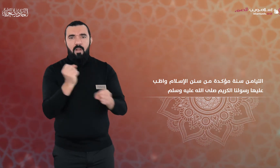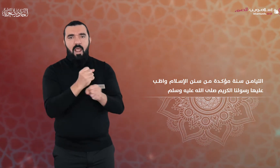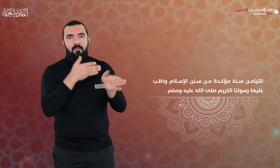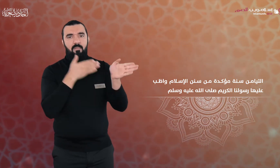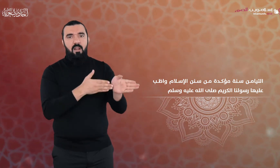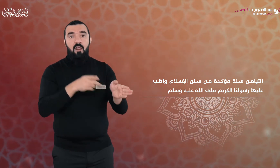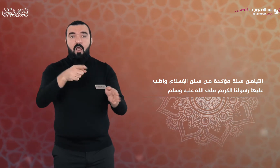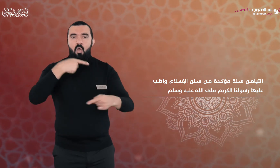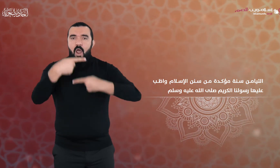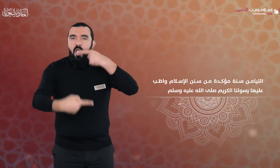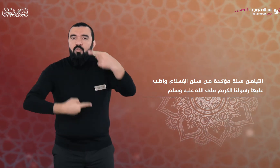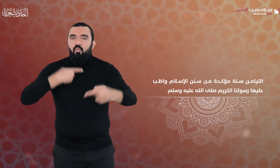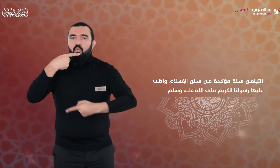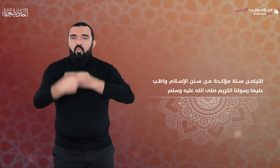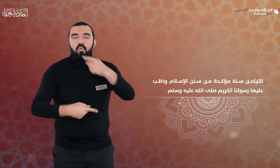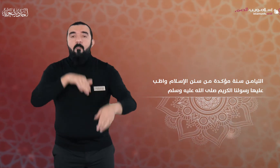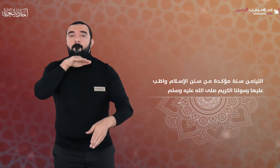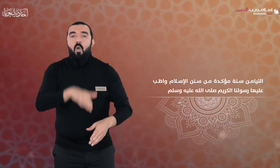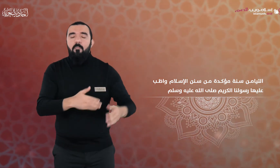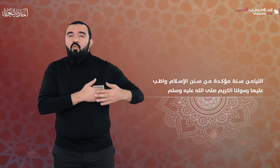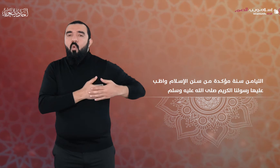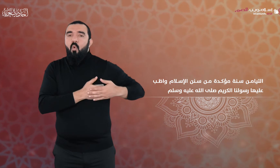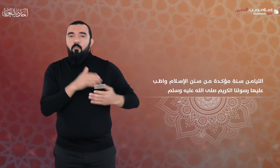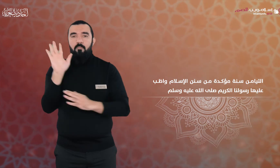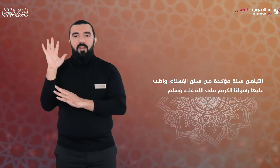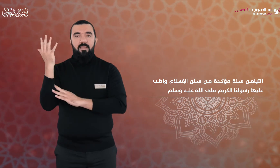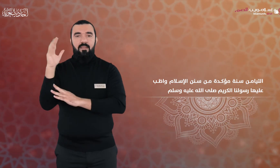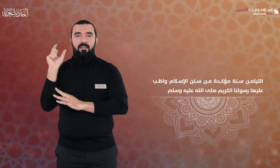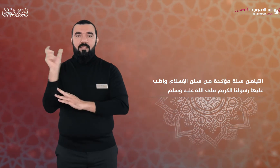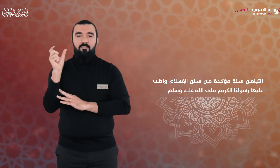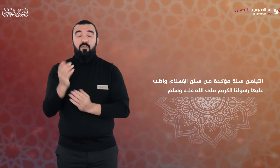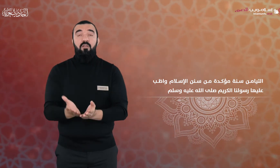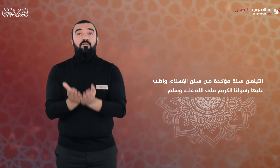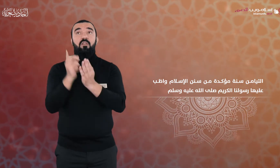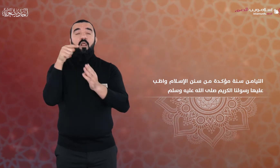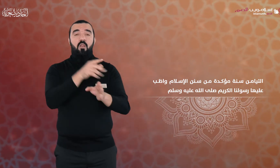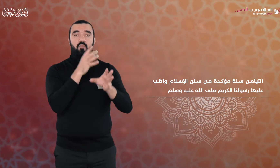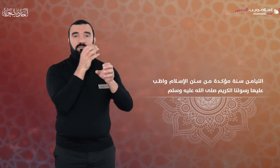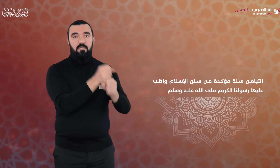عليها رسولنا الكريم صلى الله عليه وسلم